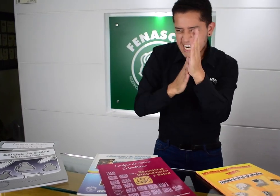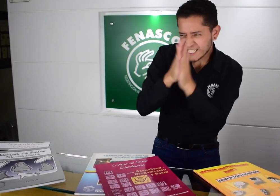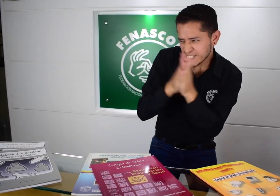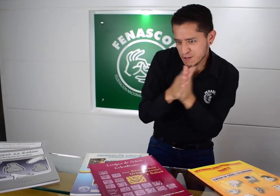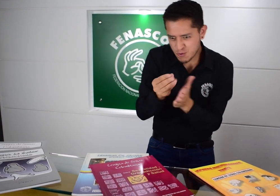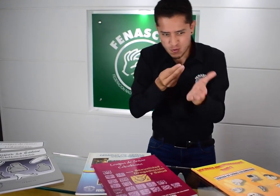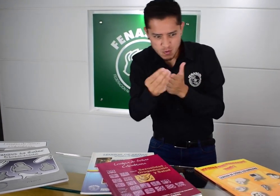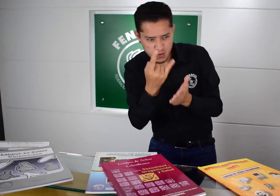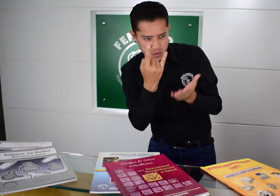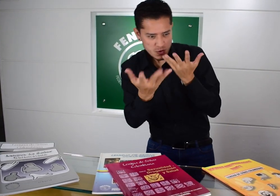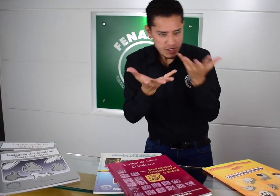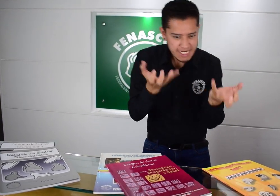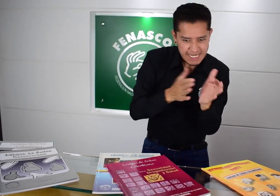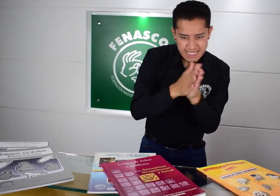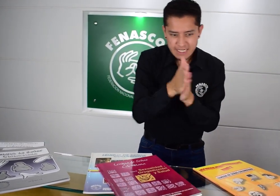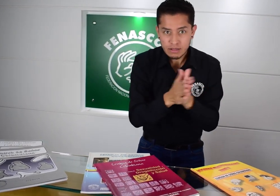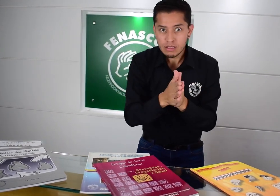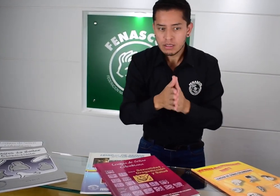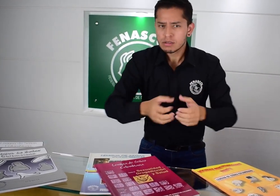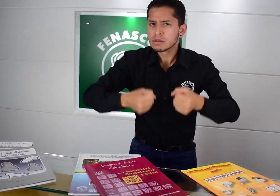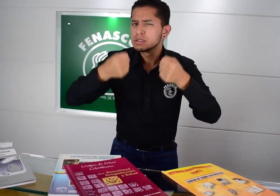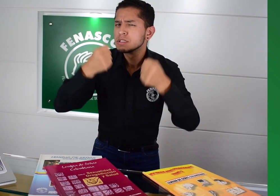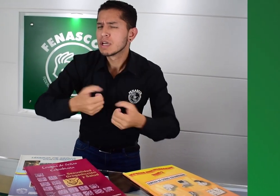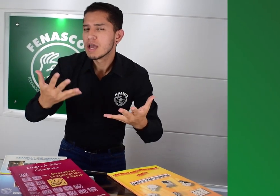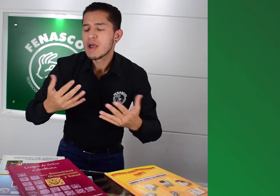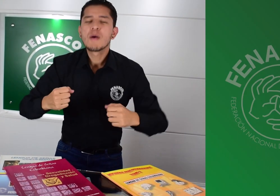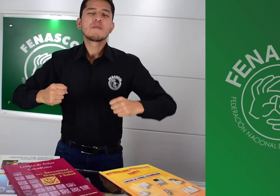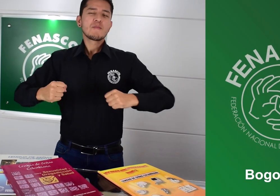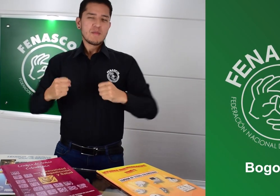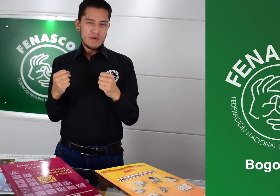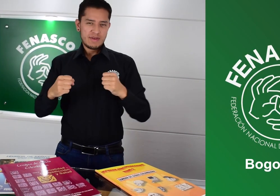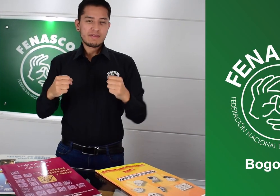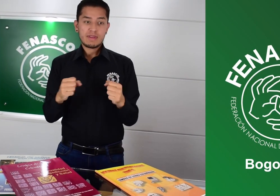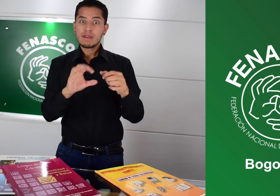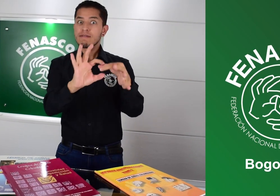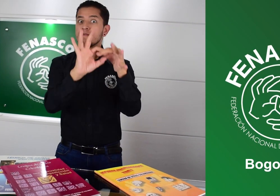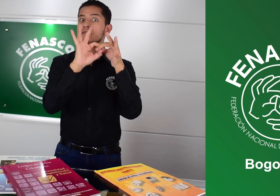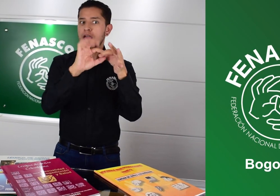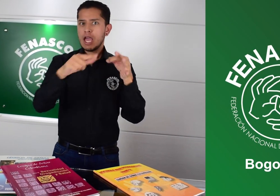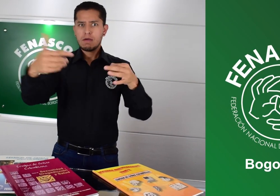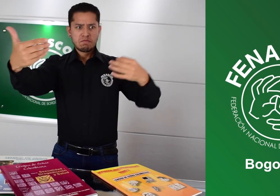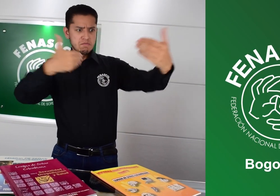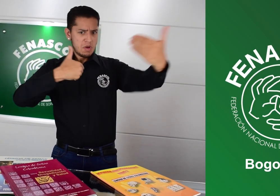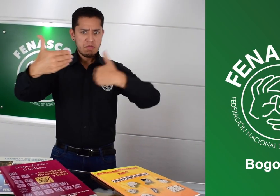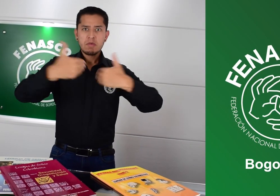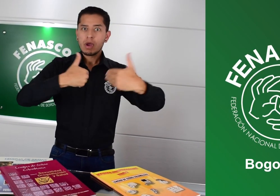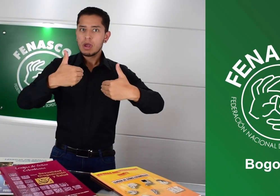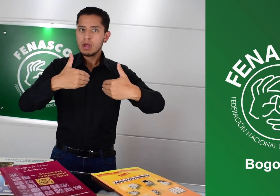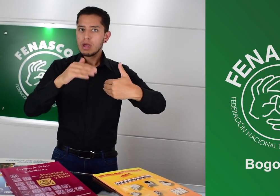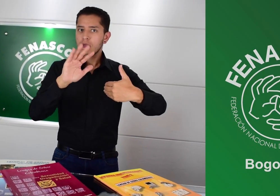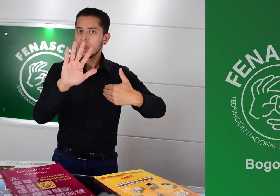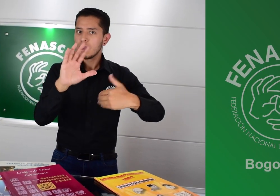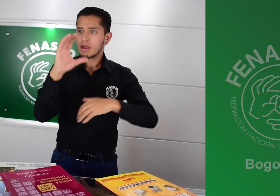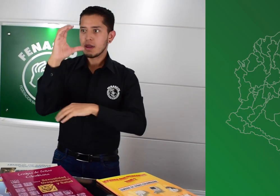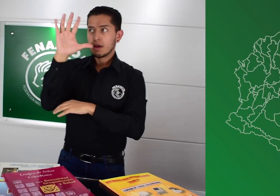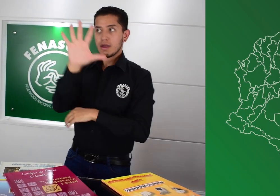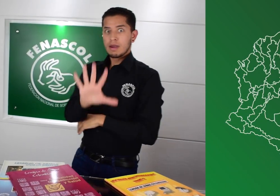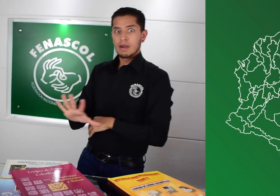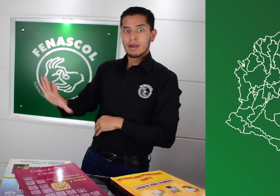¿Están interesados en adquirir este material? Pueden hacerlo viniendo a la sede de Fenascol en Bogotá, pero si las